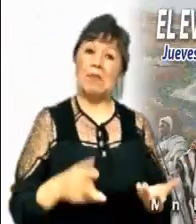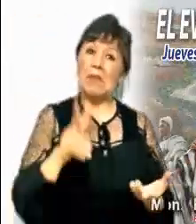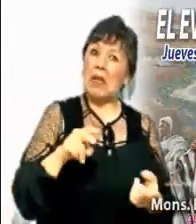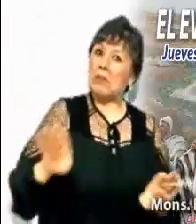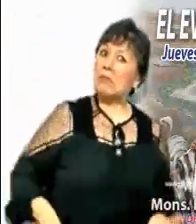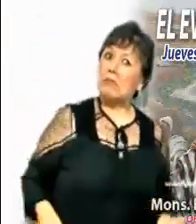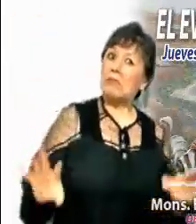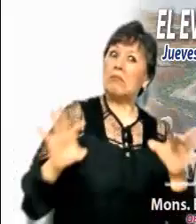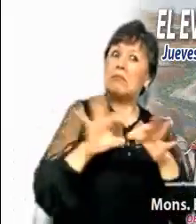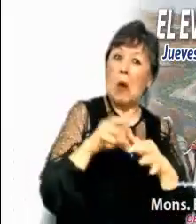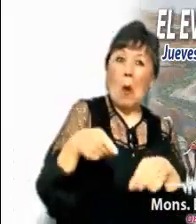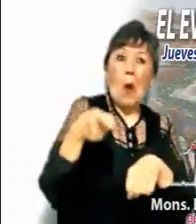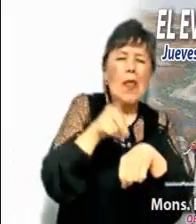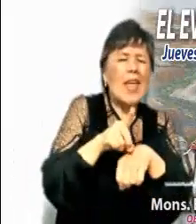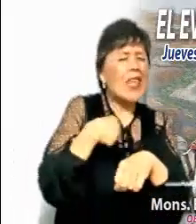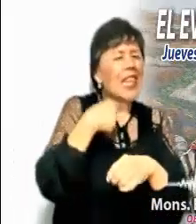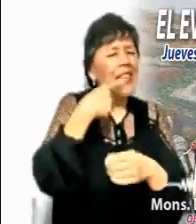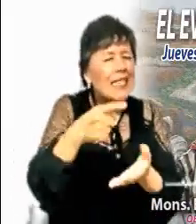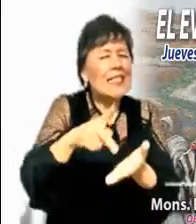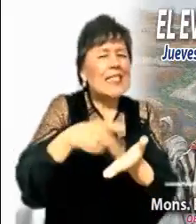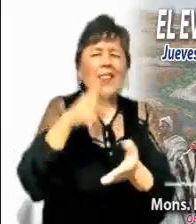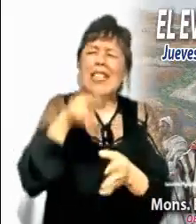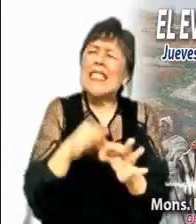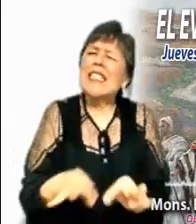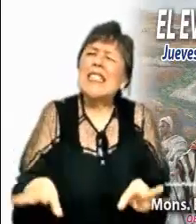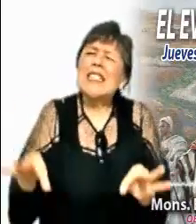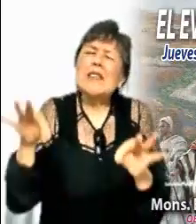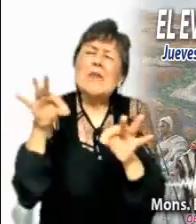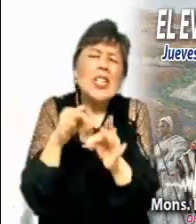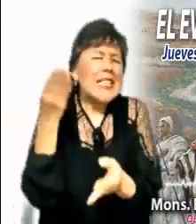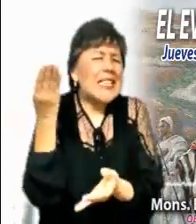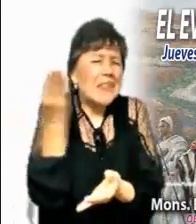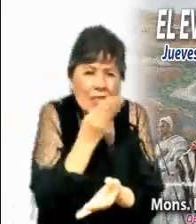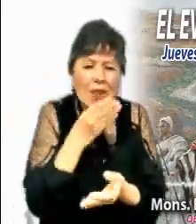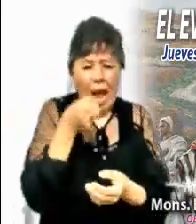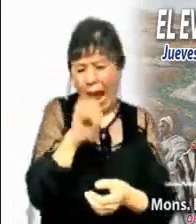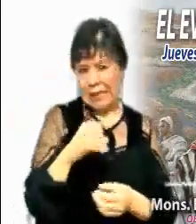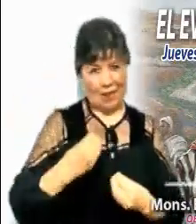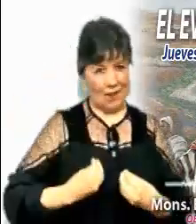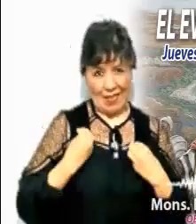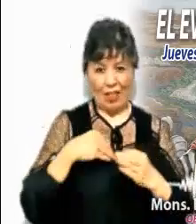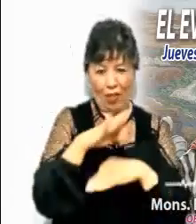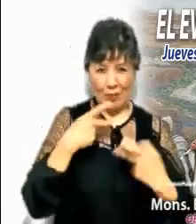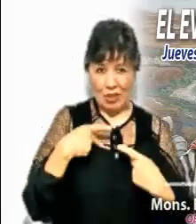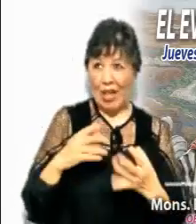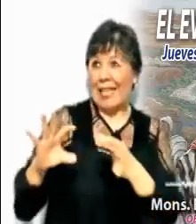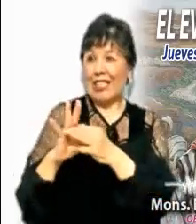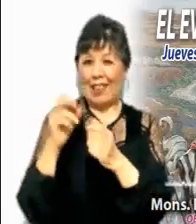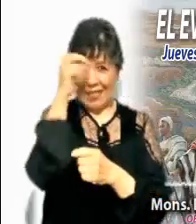Muy a tono con las lecturas de este día, insistimos en la importancia de la Sagrada Escritura en la vida del discípulo de Jesús.